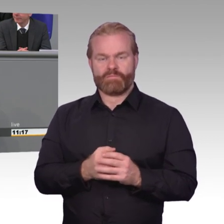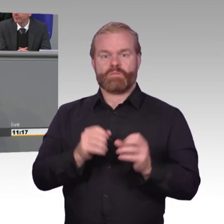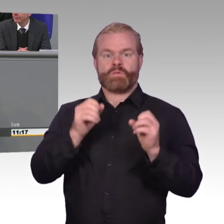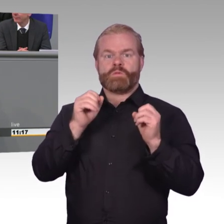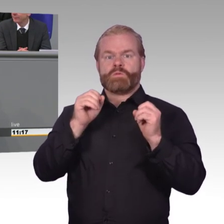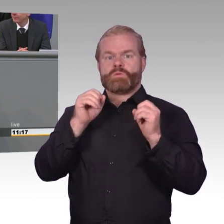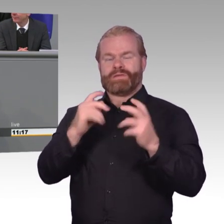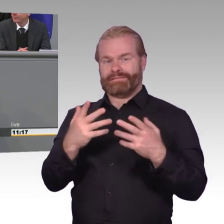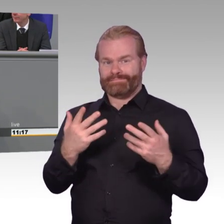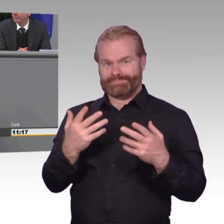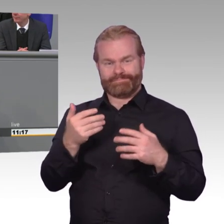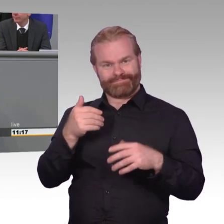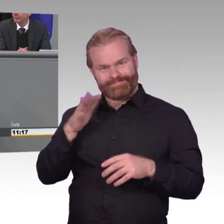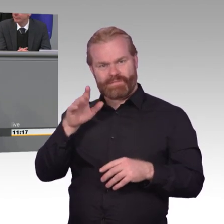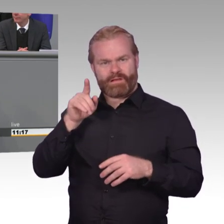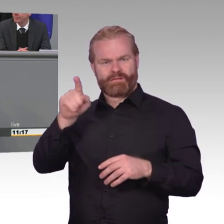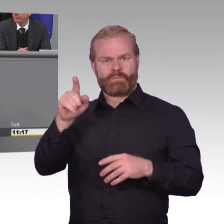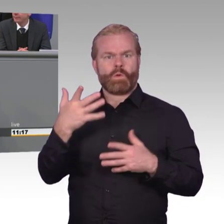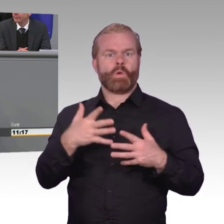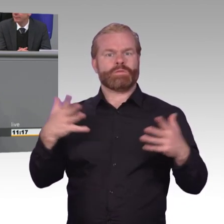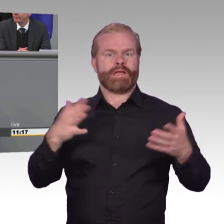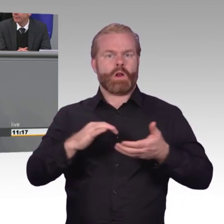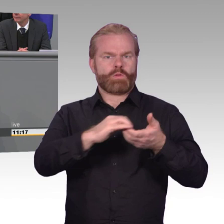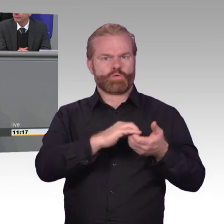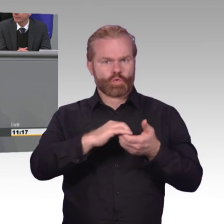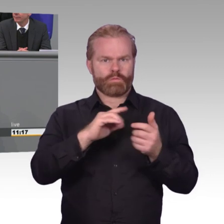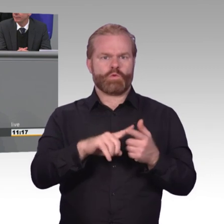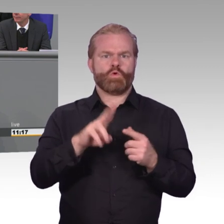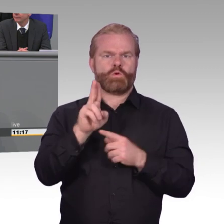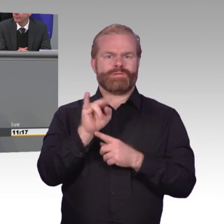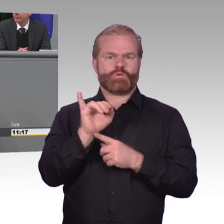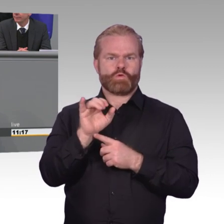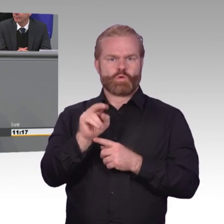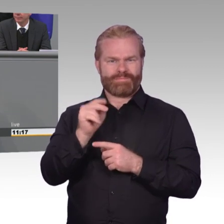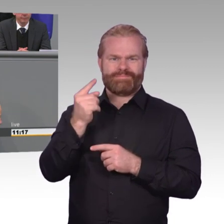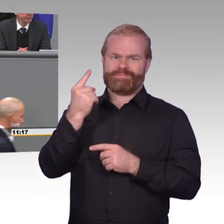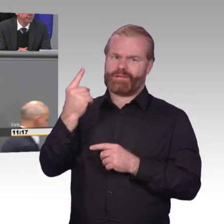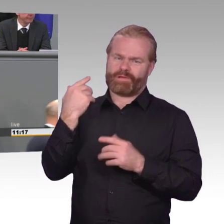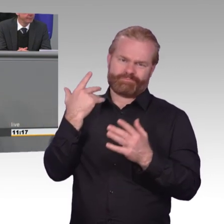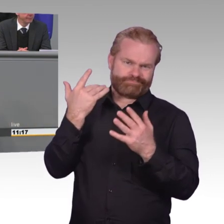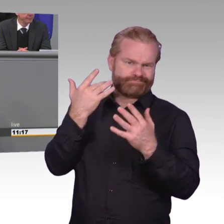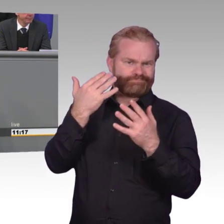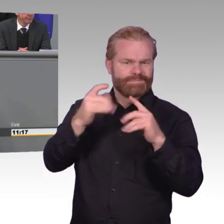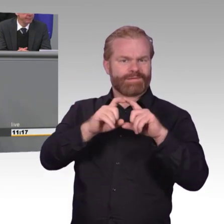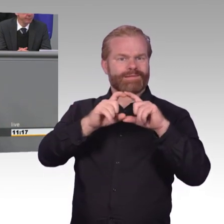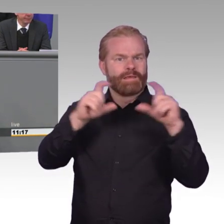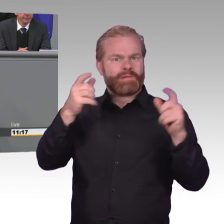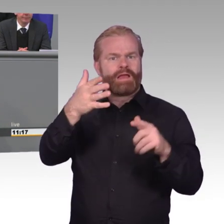Bereits die digitale Agenda 2014 bis 2017 hat das Ziel verankert, Deutschland soll Verschlüsselungsstandort